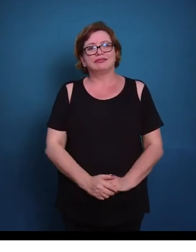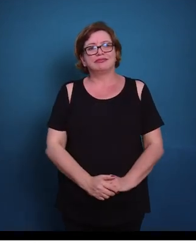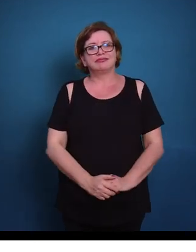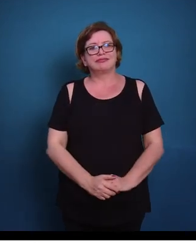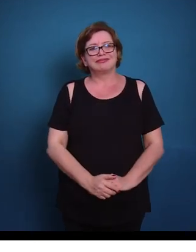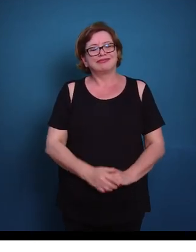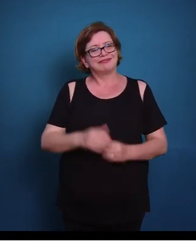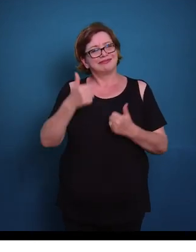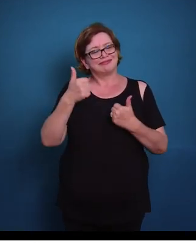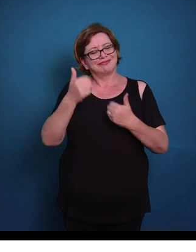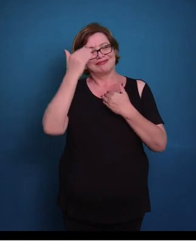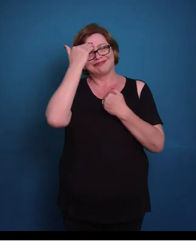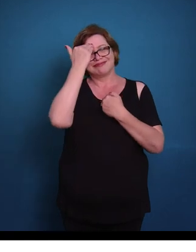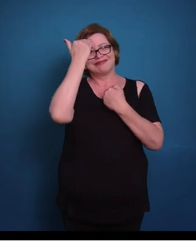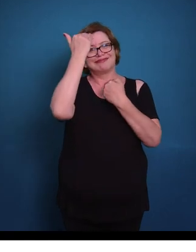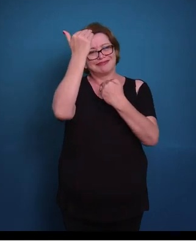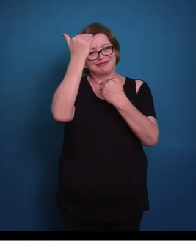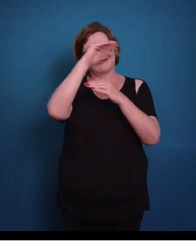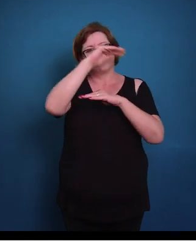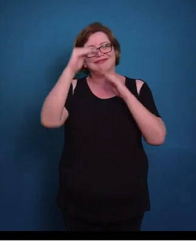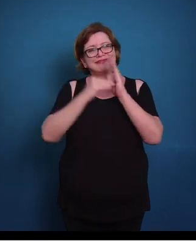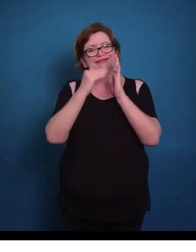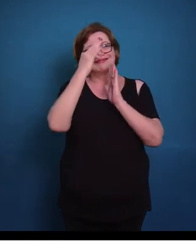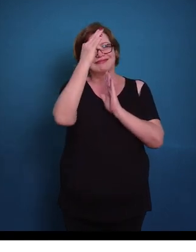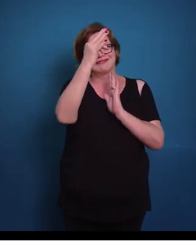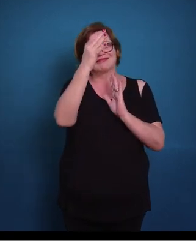É isso pessoal, muito obrigado, até mais.